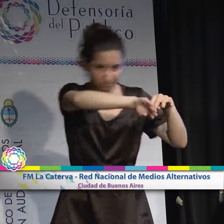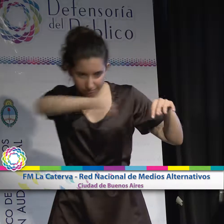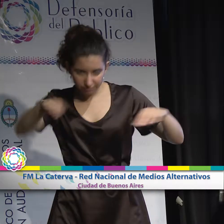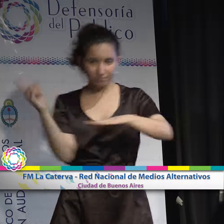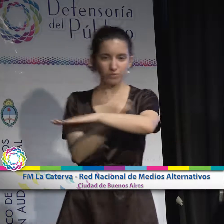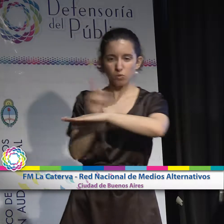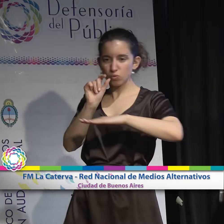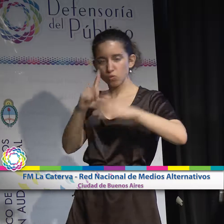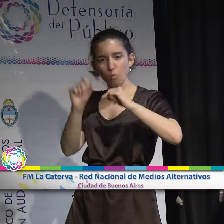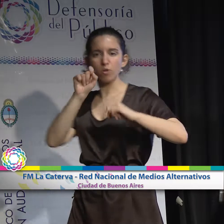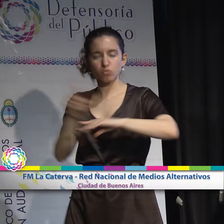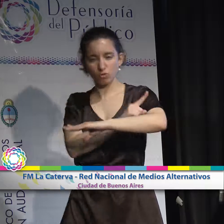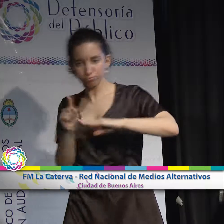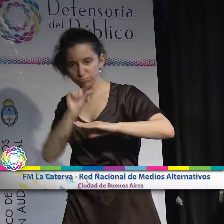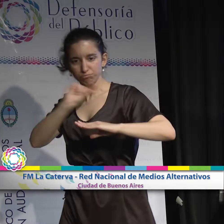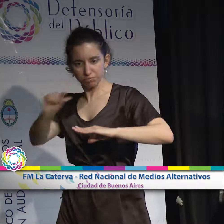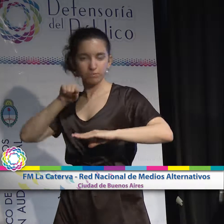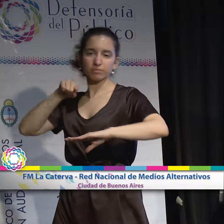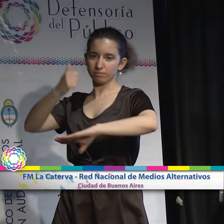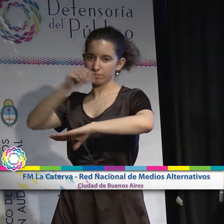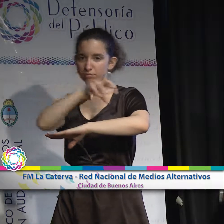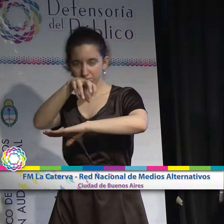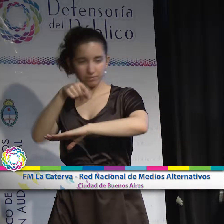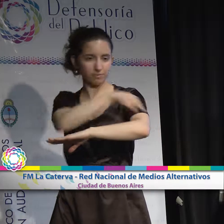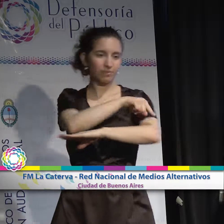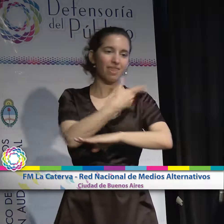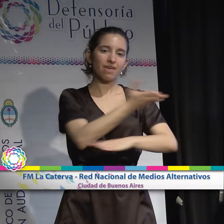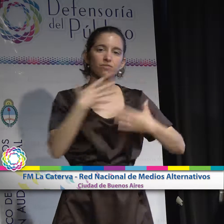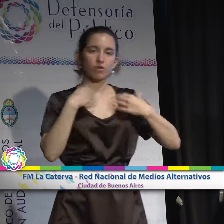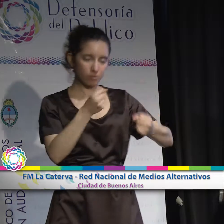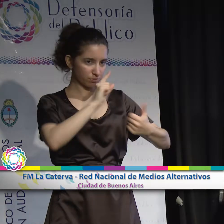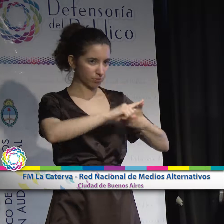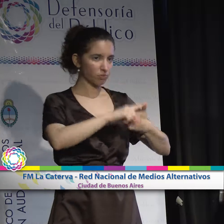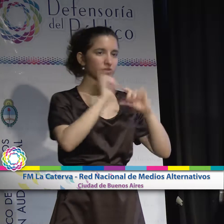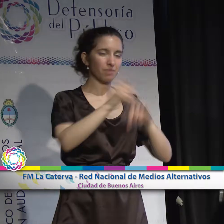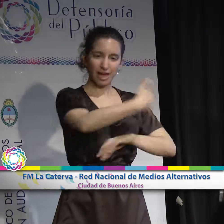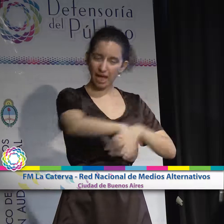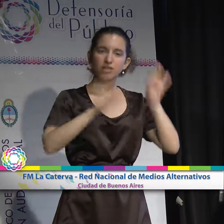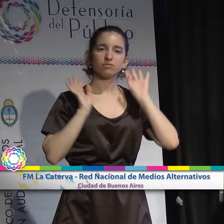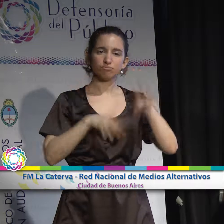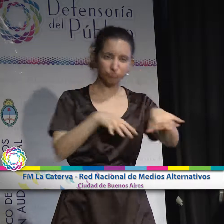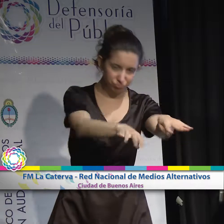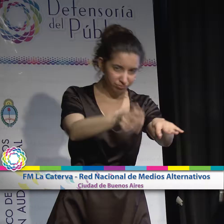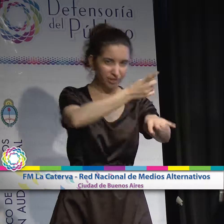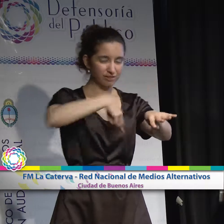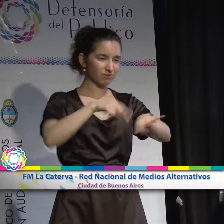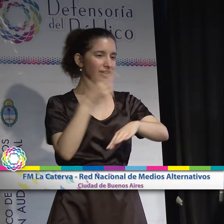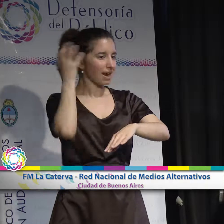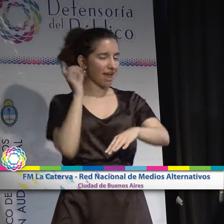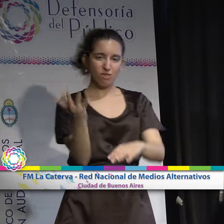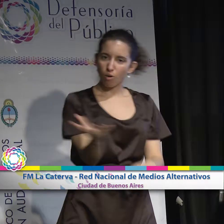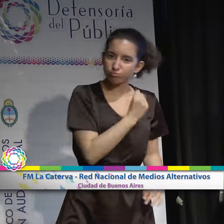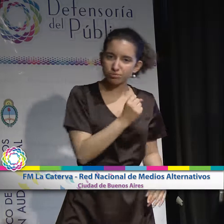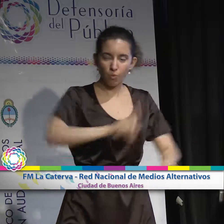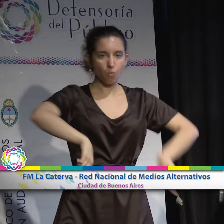en la que tenía un permiso precario y provisorio, no solamente la Defensoría del Público sino la movilización en la calle hizo posible que nosotros recuperáramos nuestra